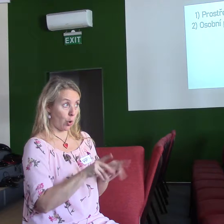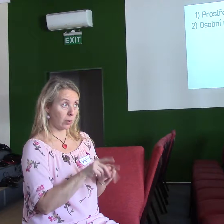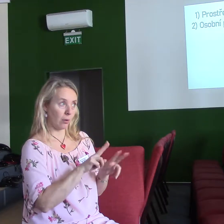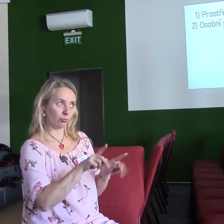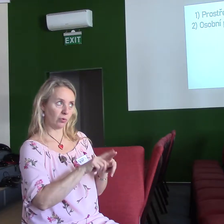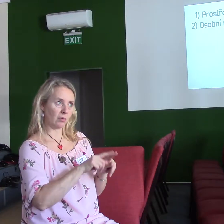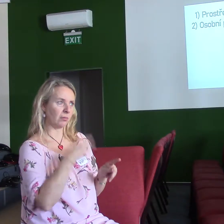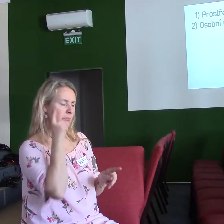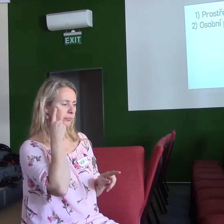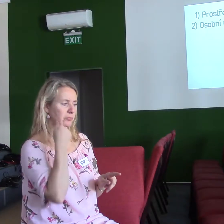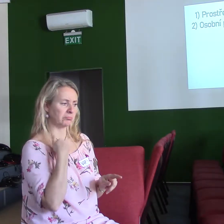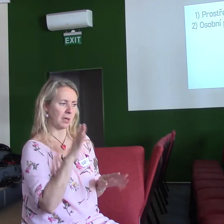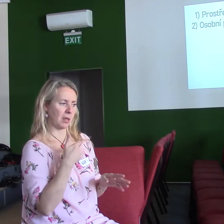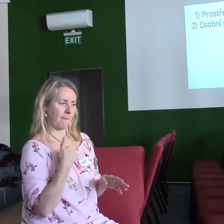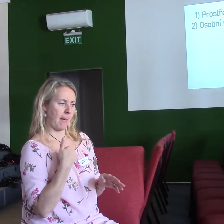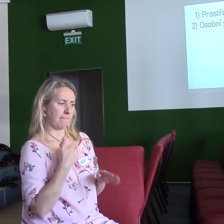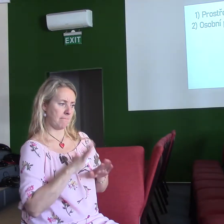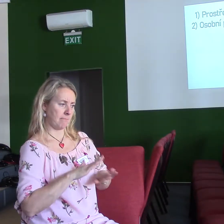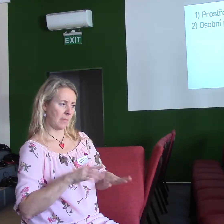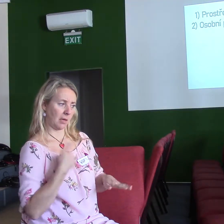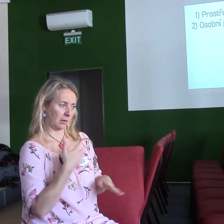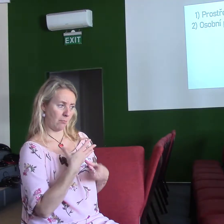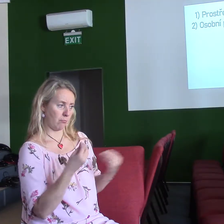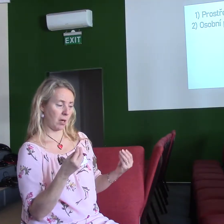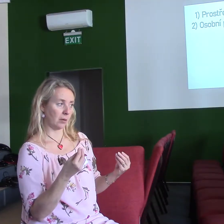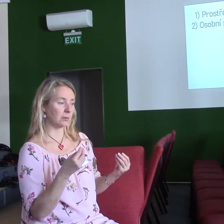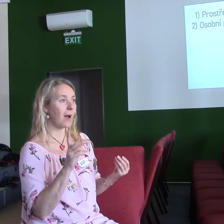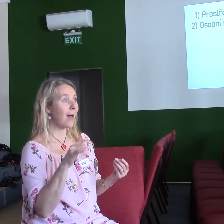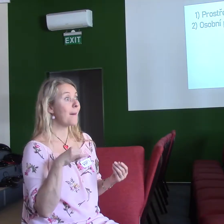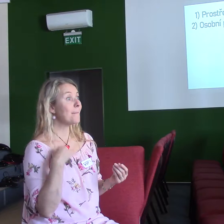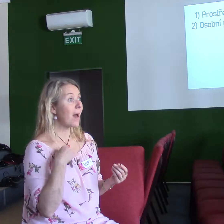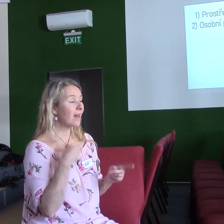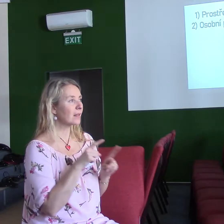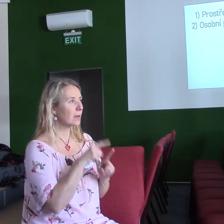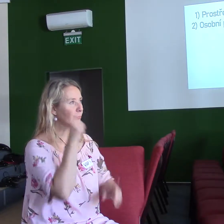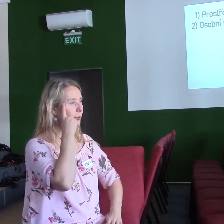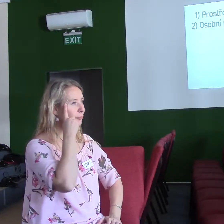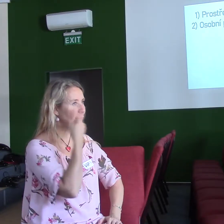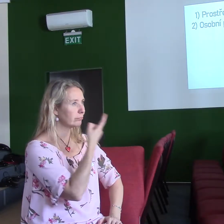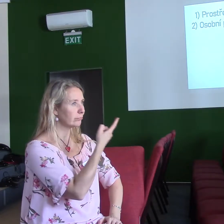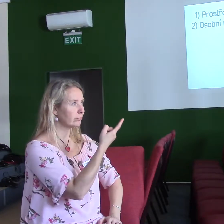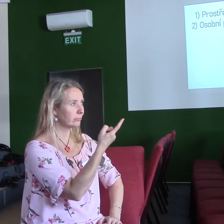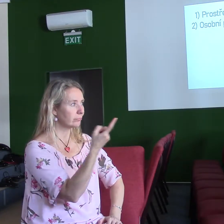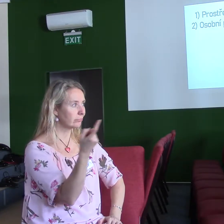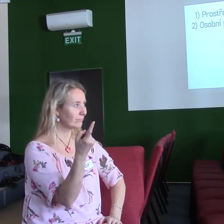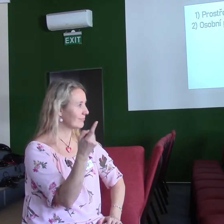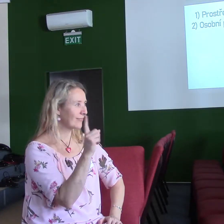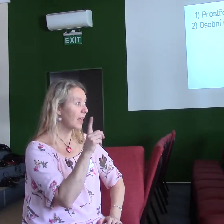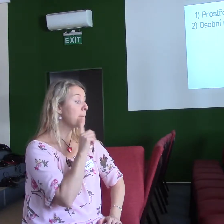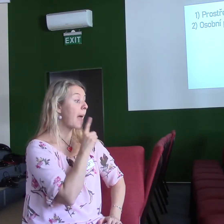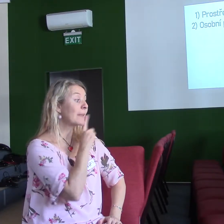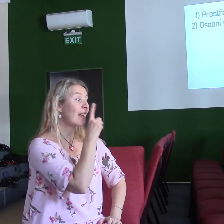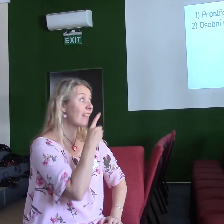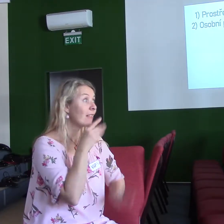Sám nemám děti, ale víte, co je zajímavé pro mladého člověka? Častokrát v určitém období jsou důležitější stričkové, babičky a